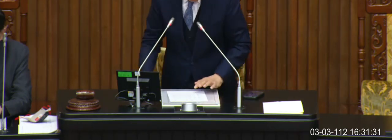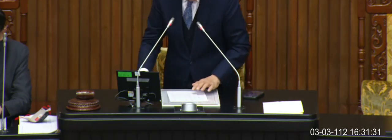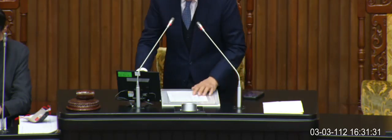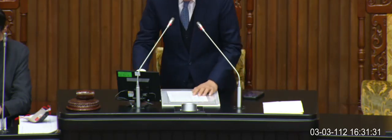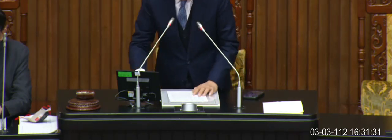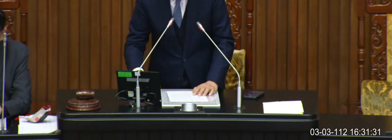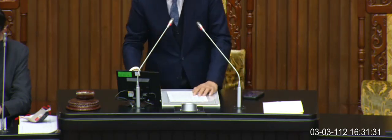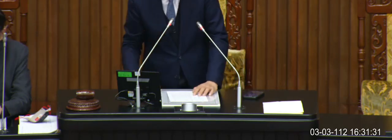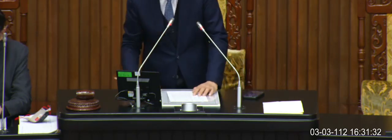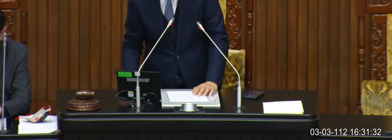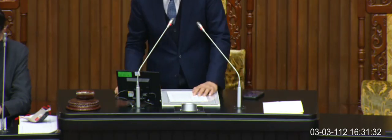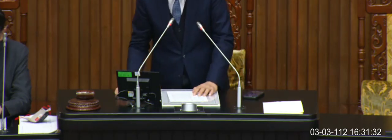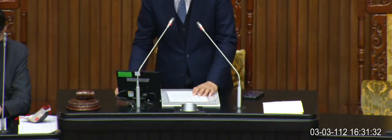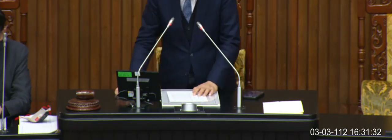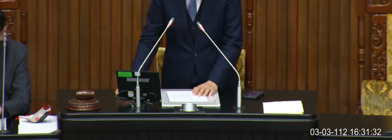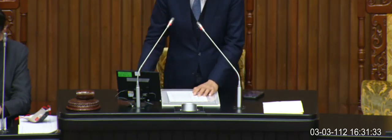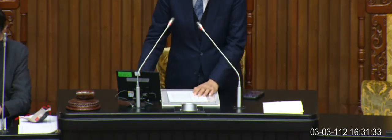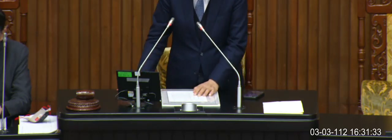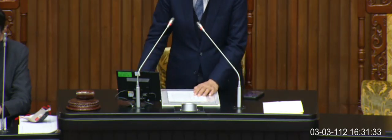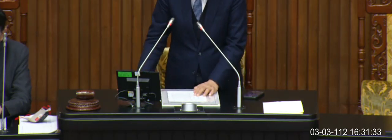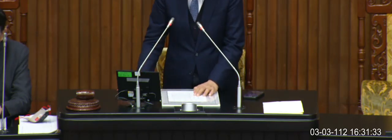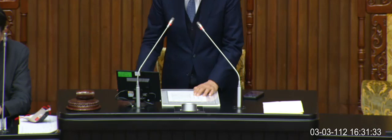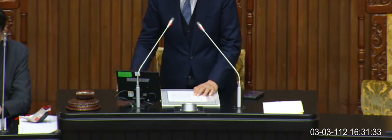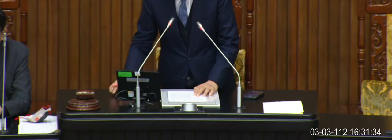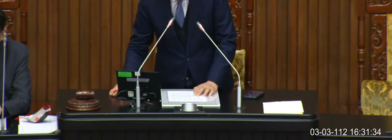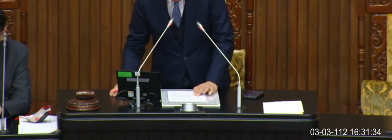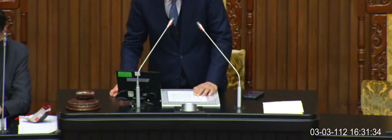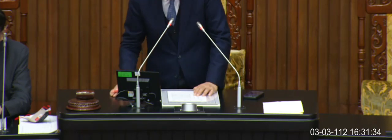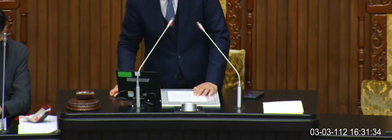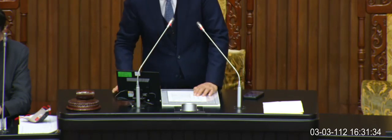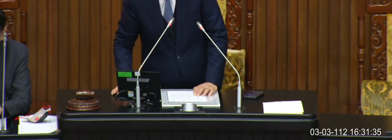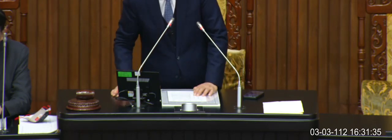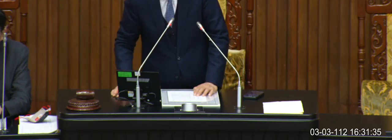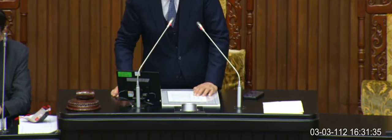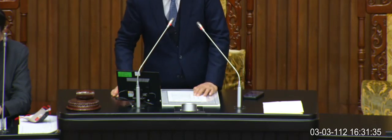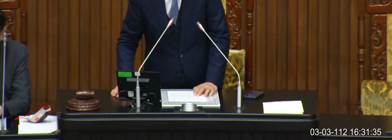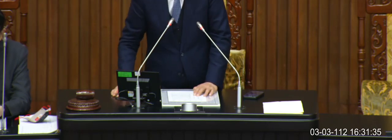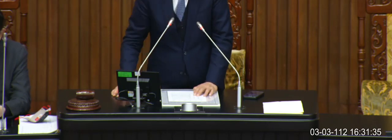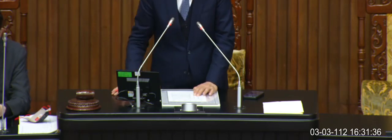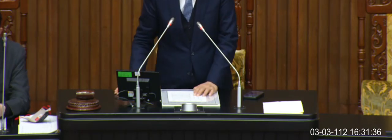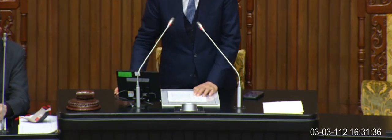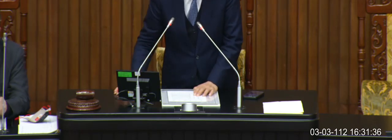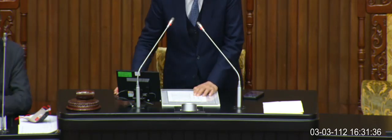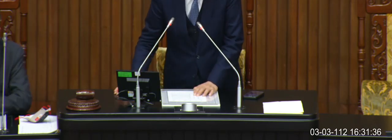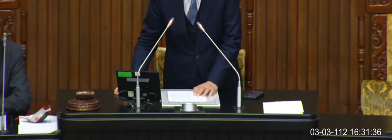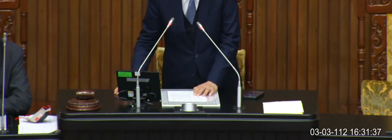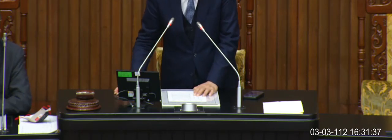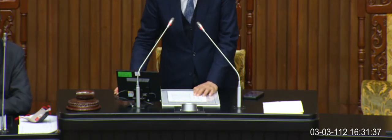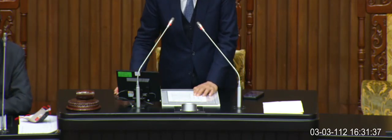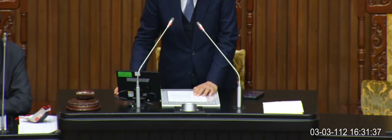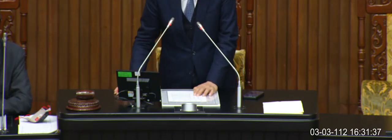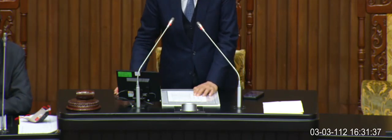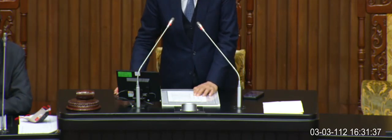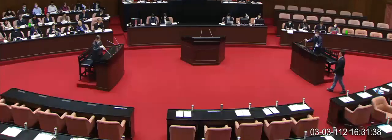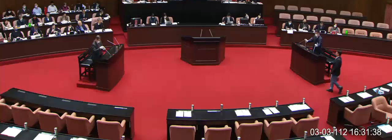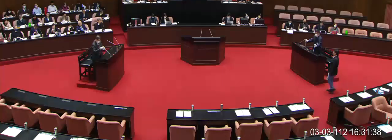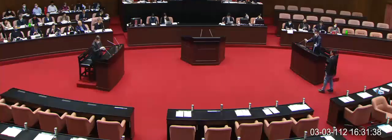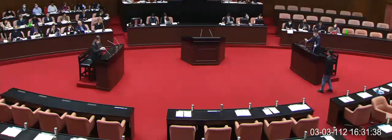好 謝謝蔡委員接下來請林委員私民質詢請請問